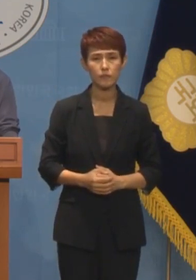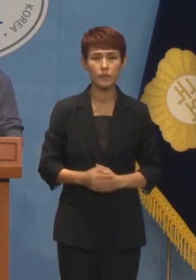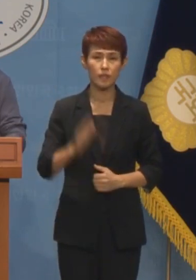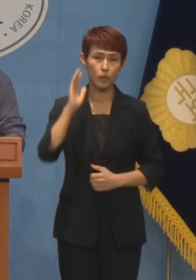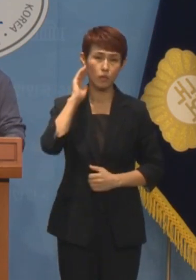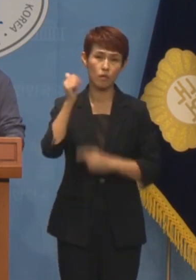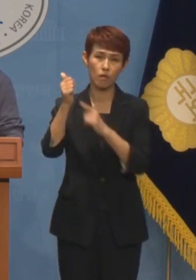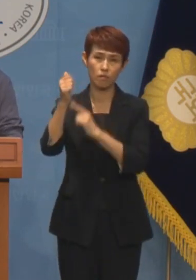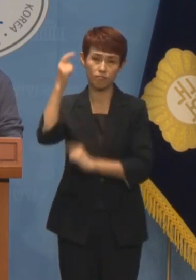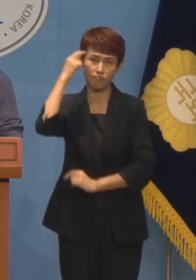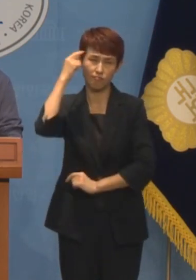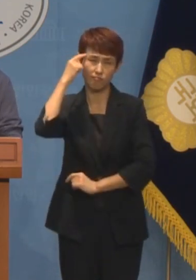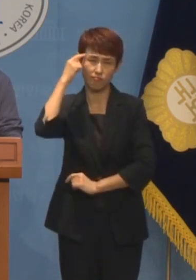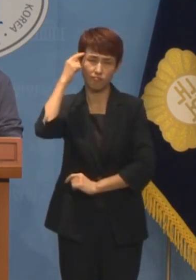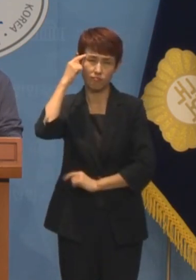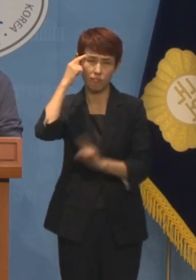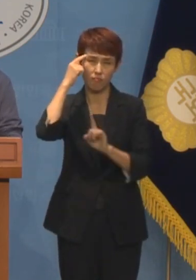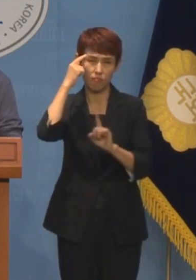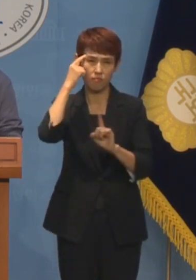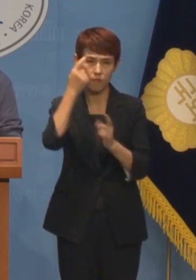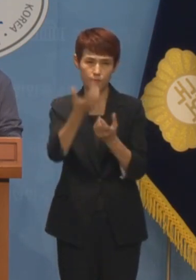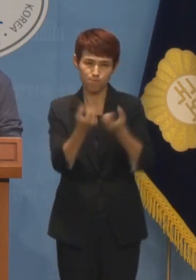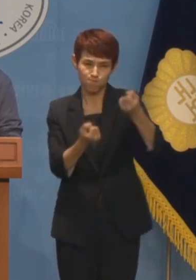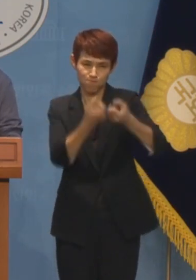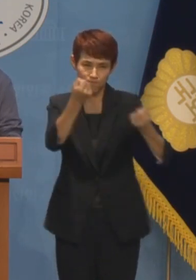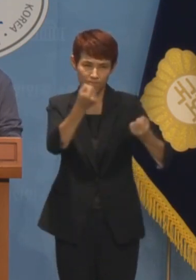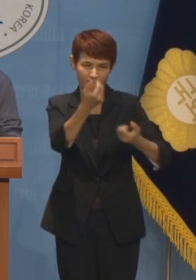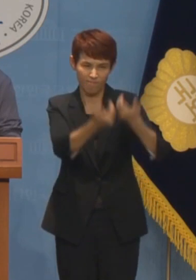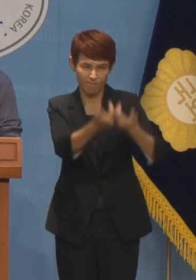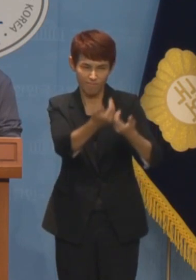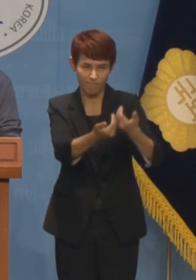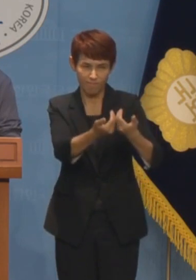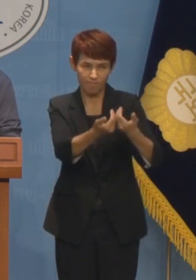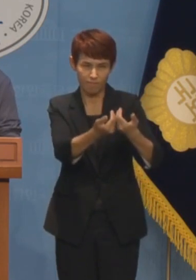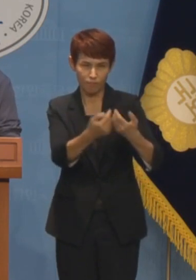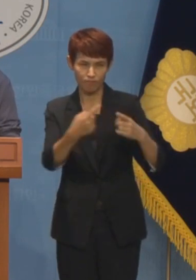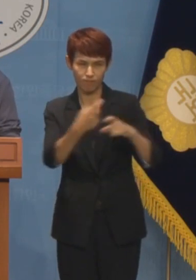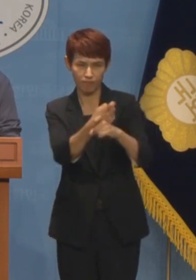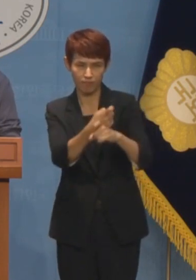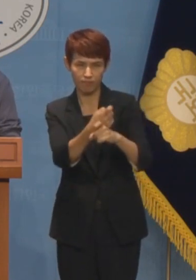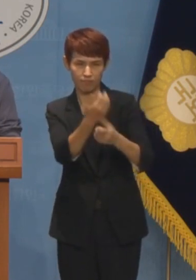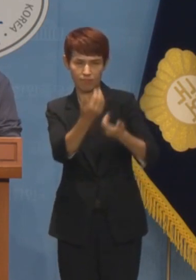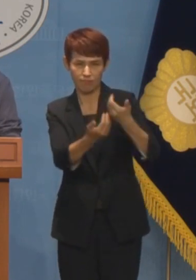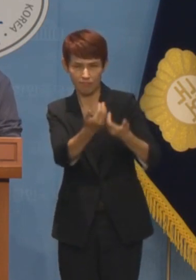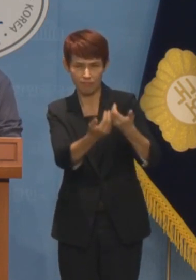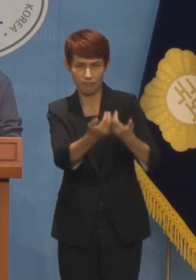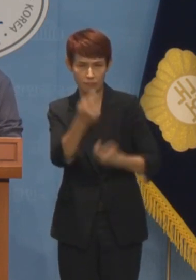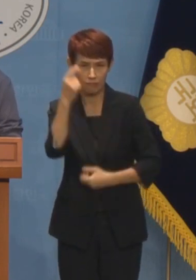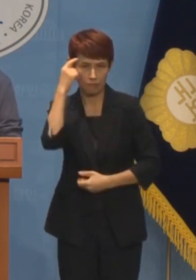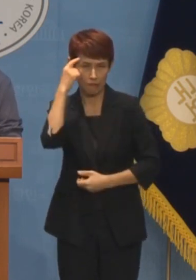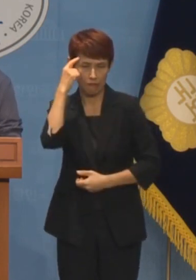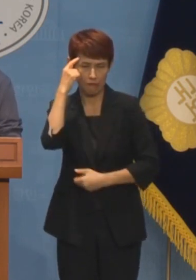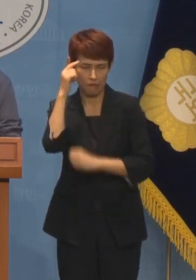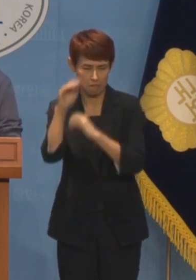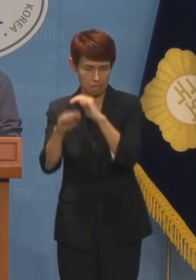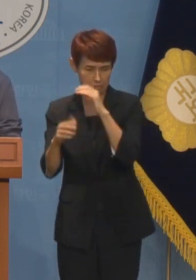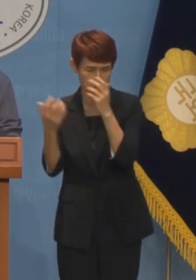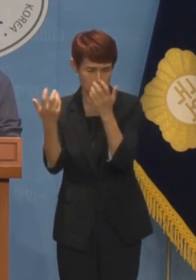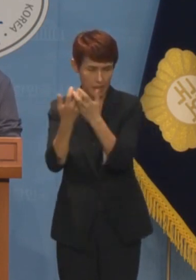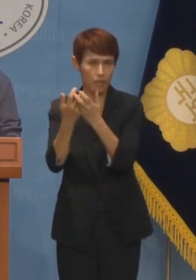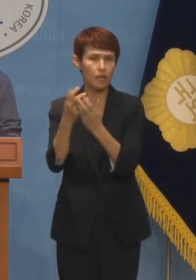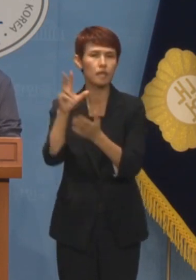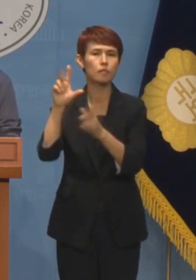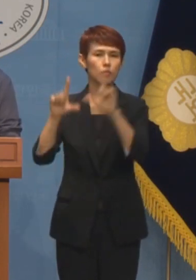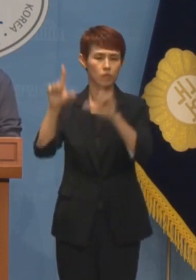대통령의 머릿속은 온통 분열과 갈등, 적개심과 적대적 사고로만 가득 차 있는 것처럼